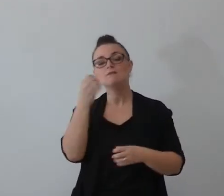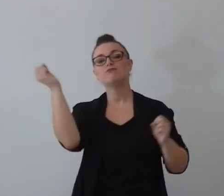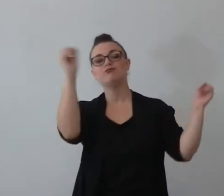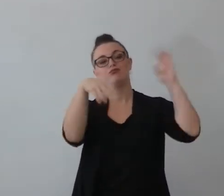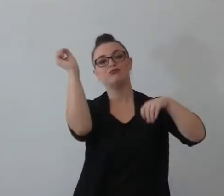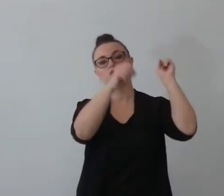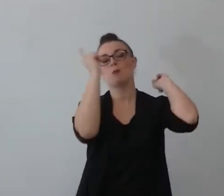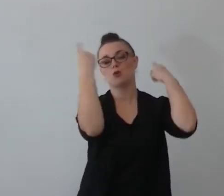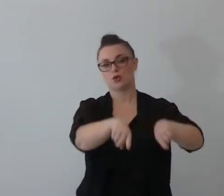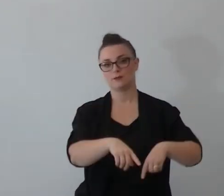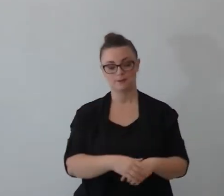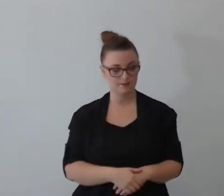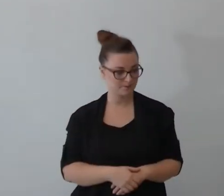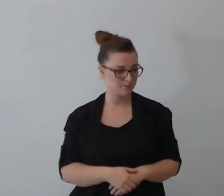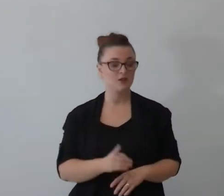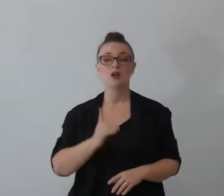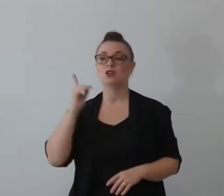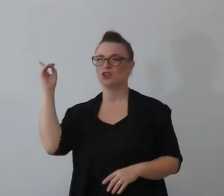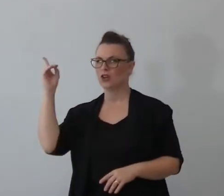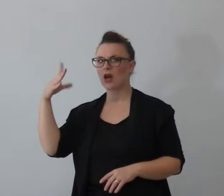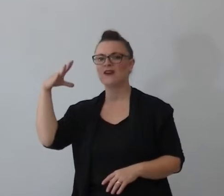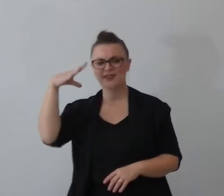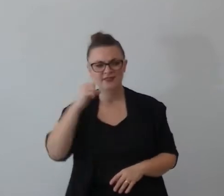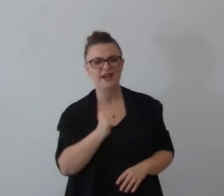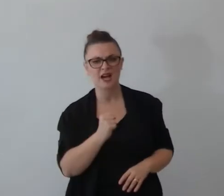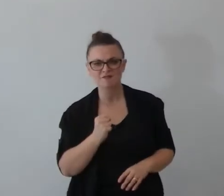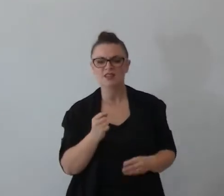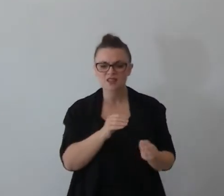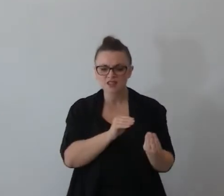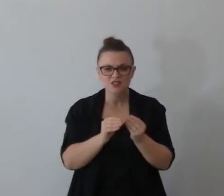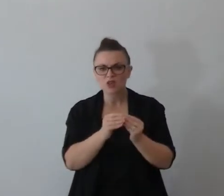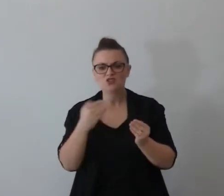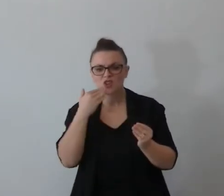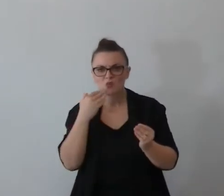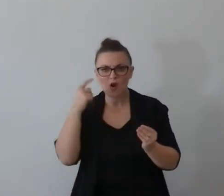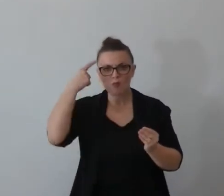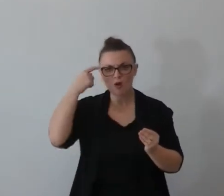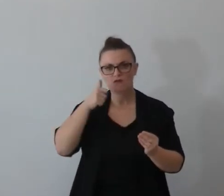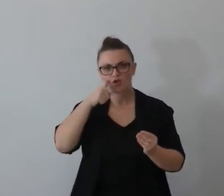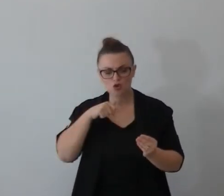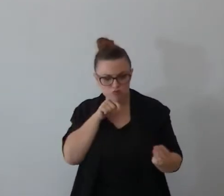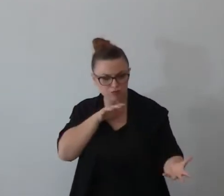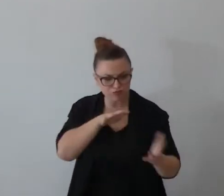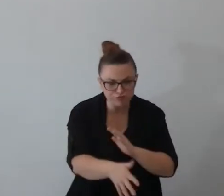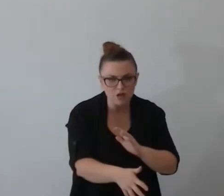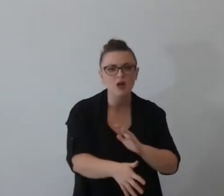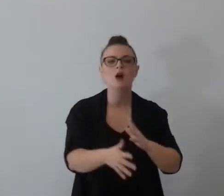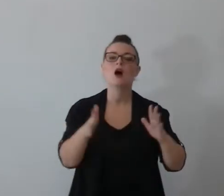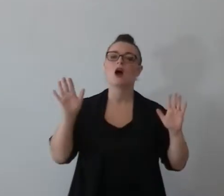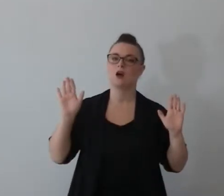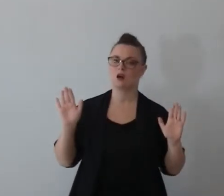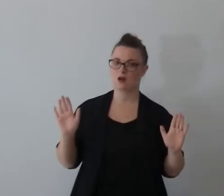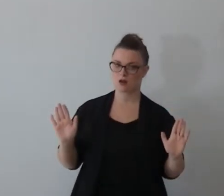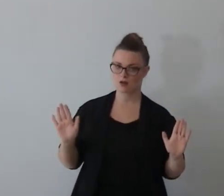Dio che aveva capito come gli uomini avevano uscirato il suo comandamento aveva stabilito